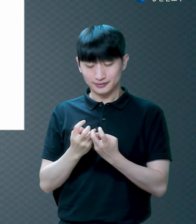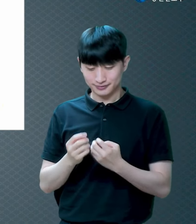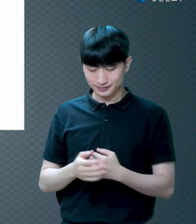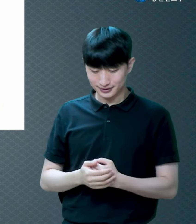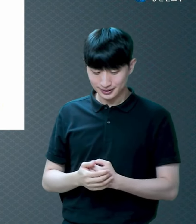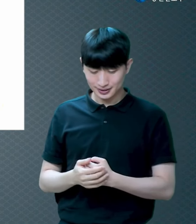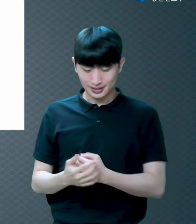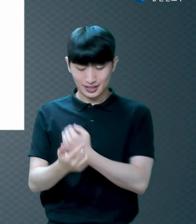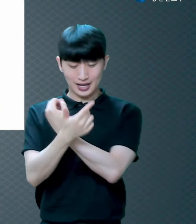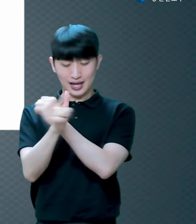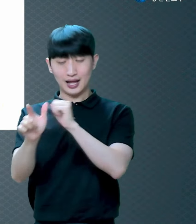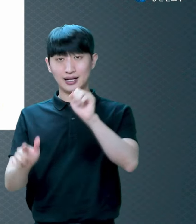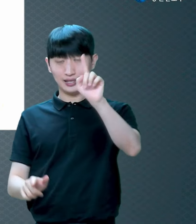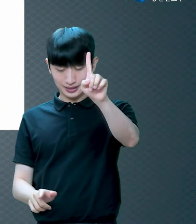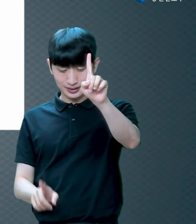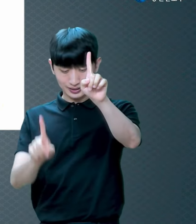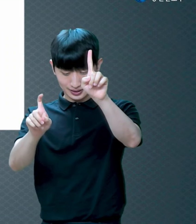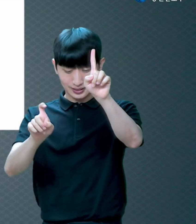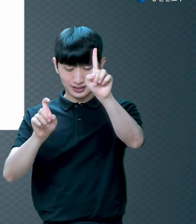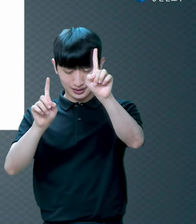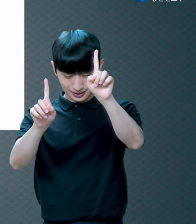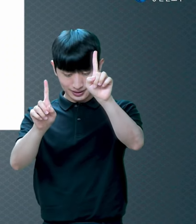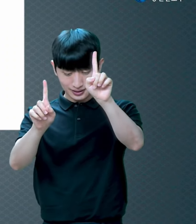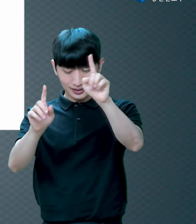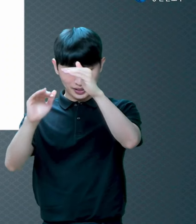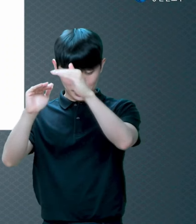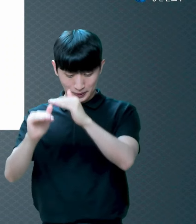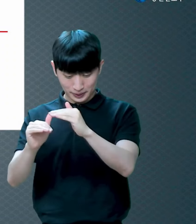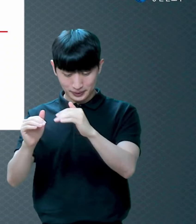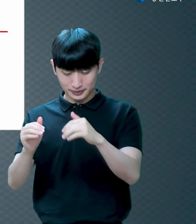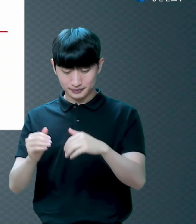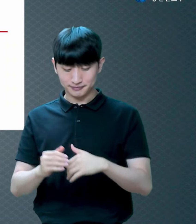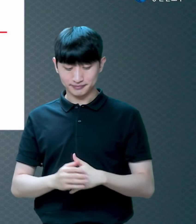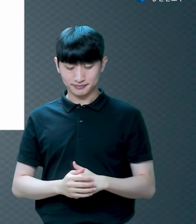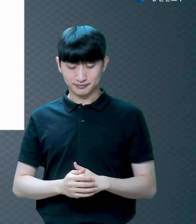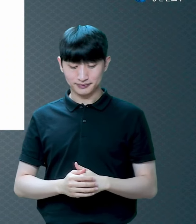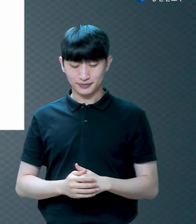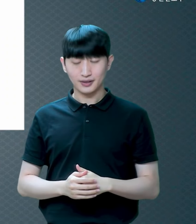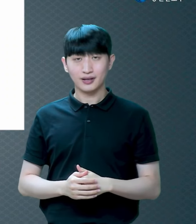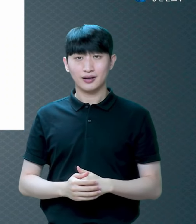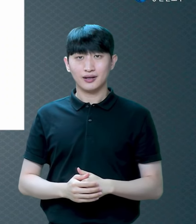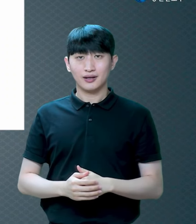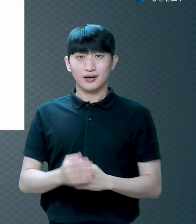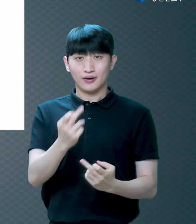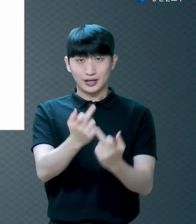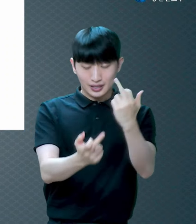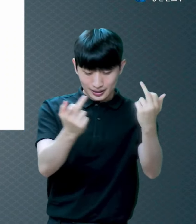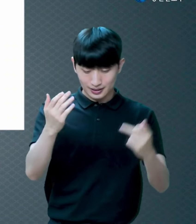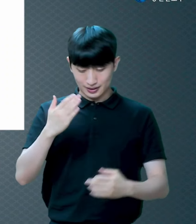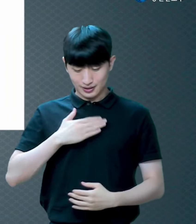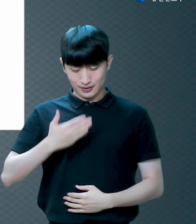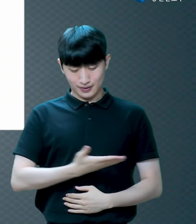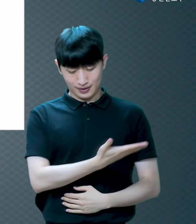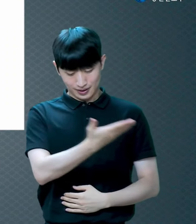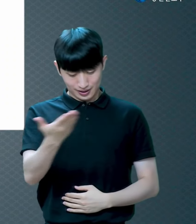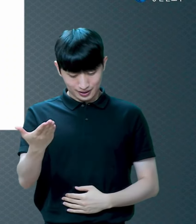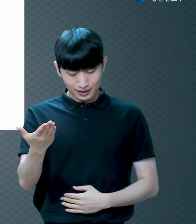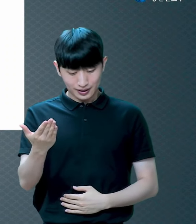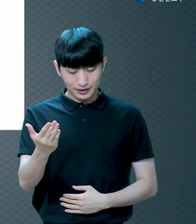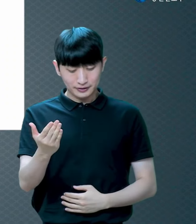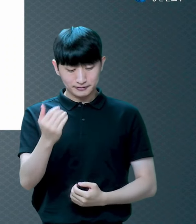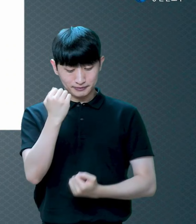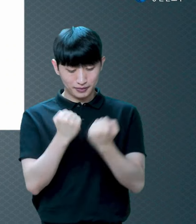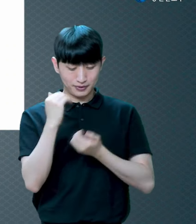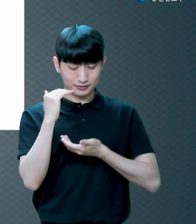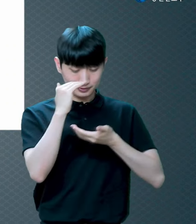형제들아 내가 너희에게 전한 너희에게 알게 하느니 내가 전한